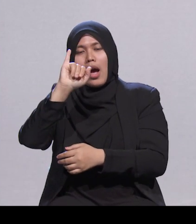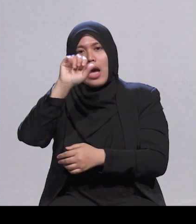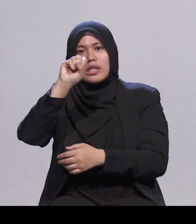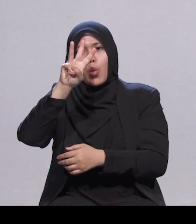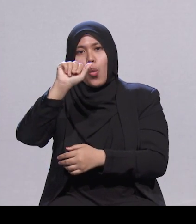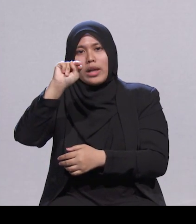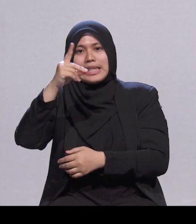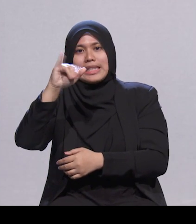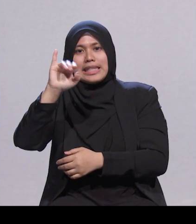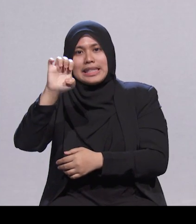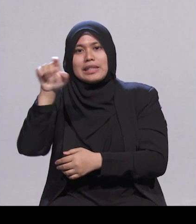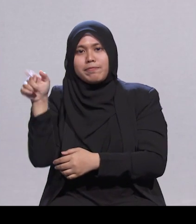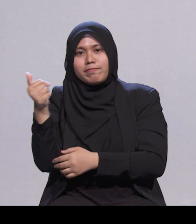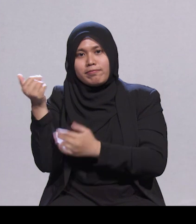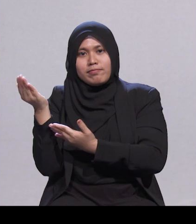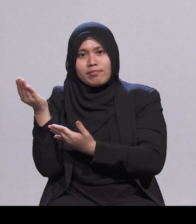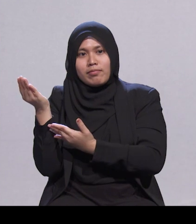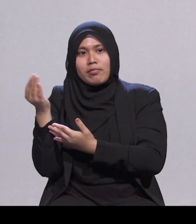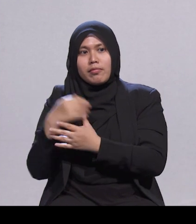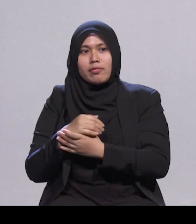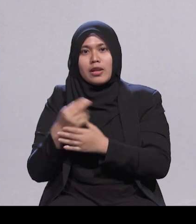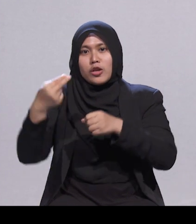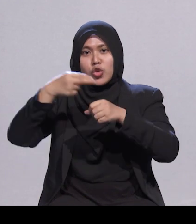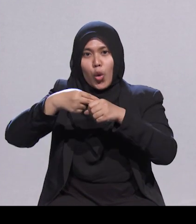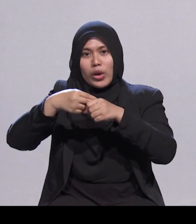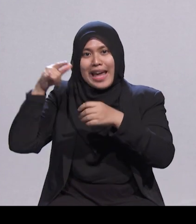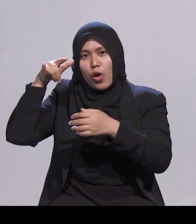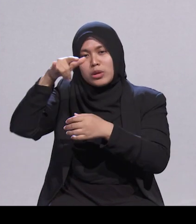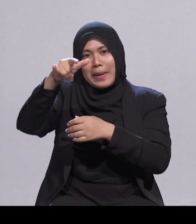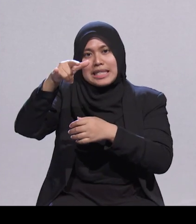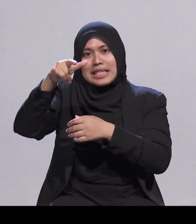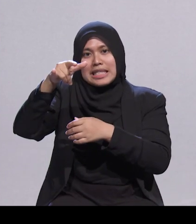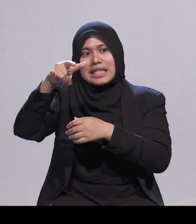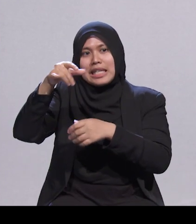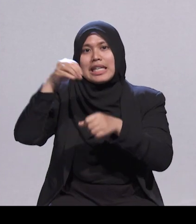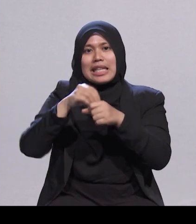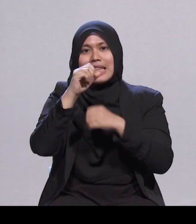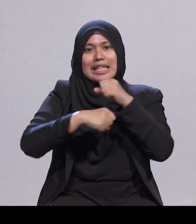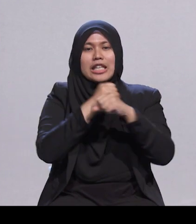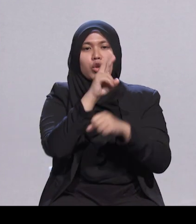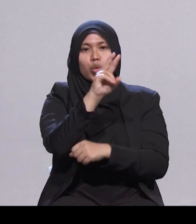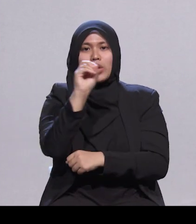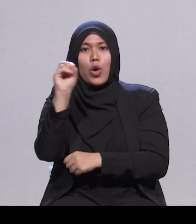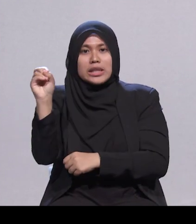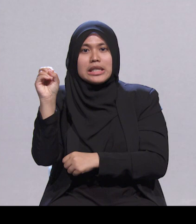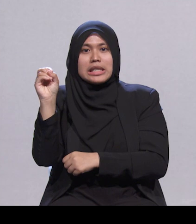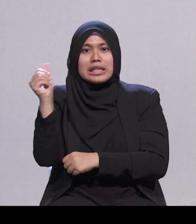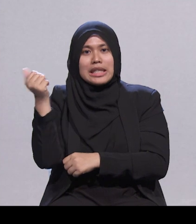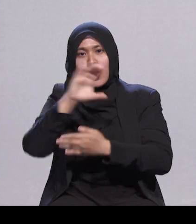bawah Scheme Apprentice NITEC pada tahun 2000. Ketika bekerja, Izwandi lulus kursus NTC II dalam